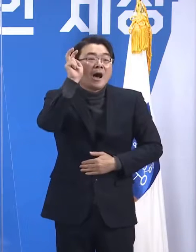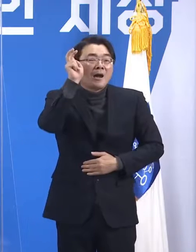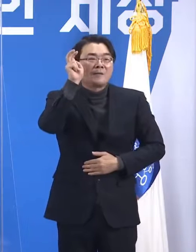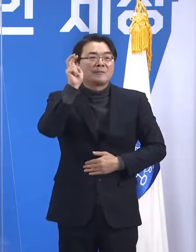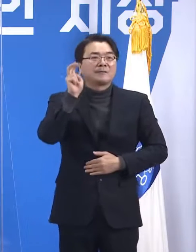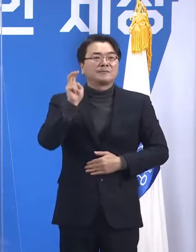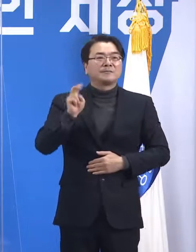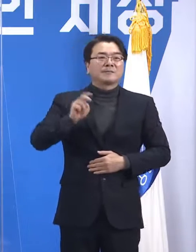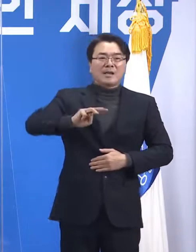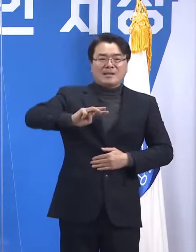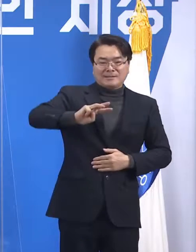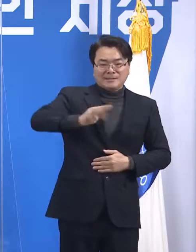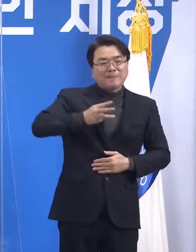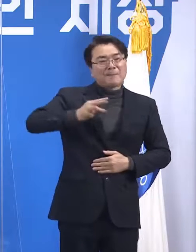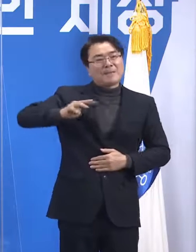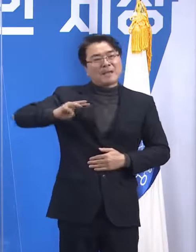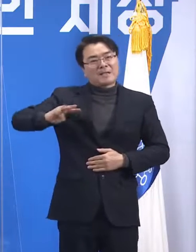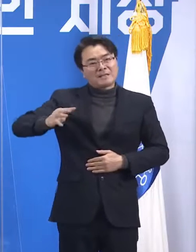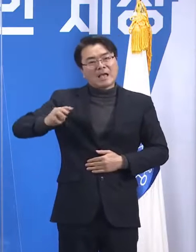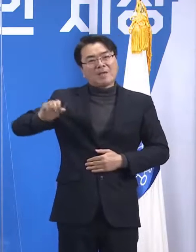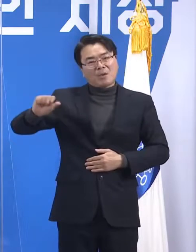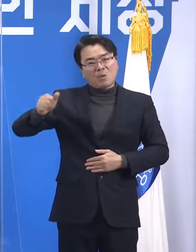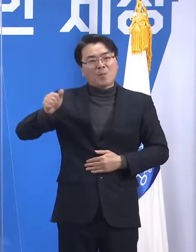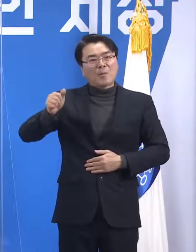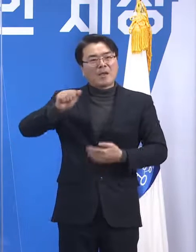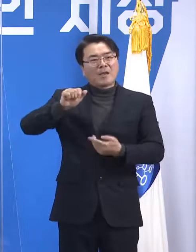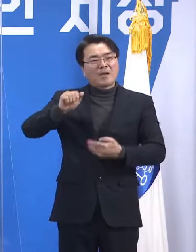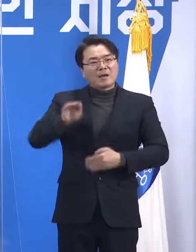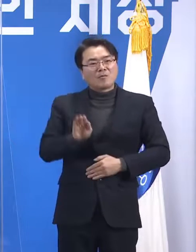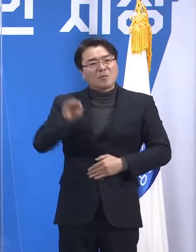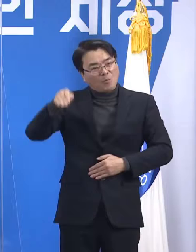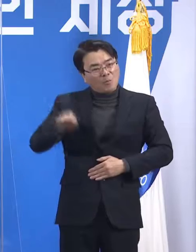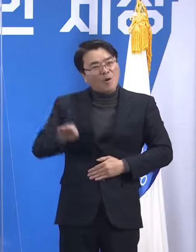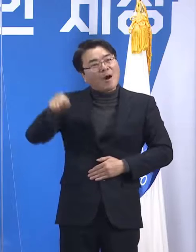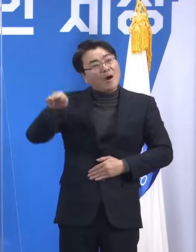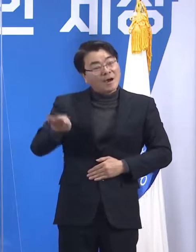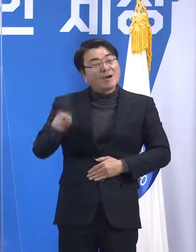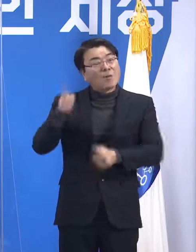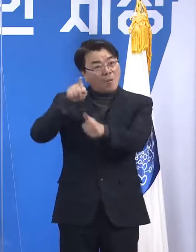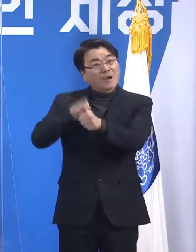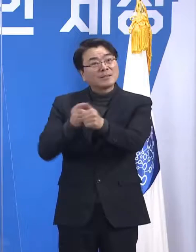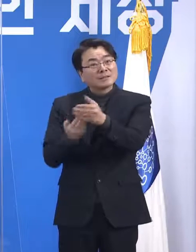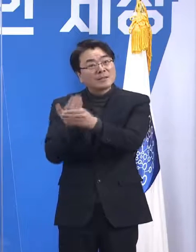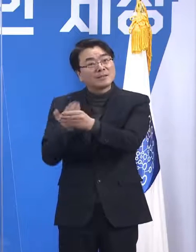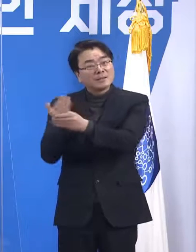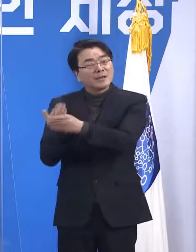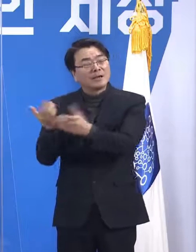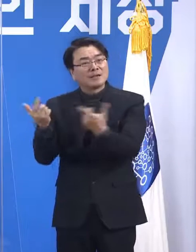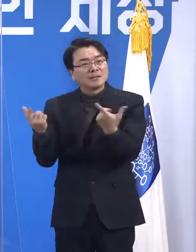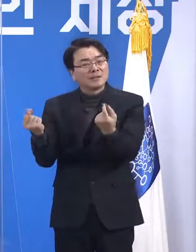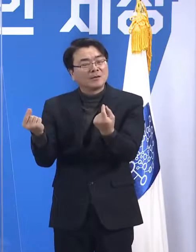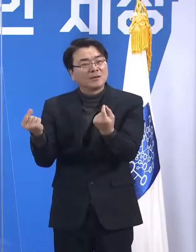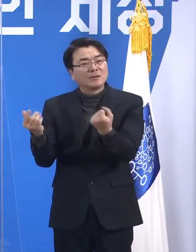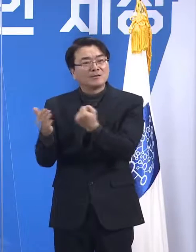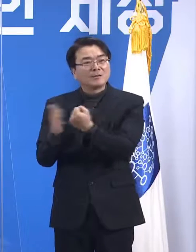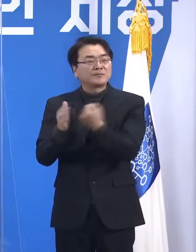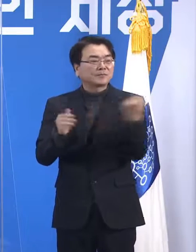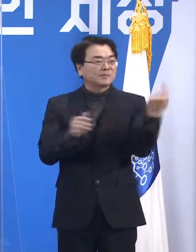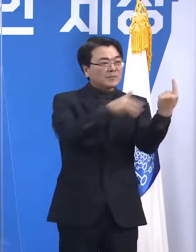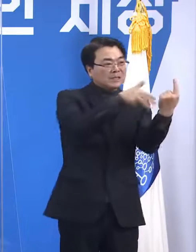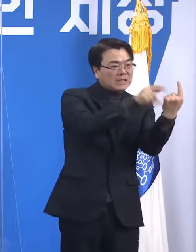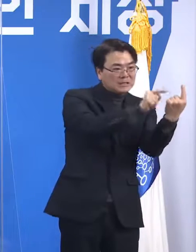3, 4, 500 여기를 왔다 갔다 하면서 저점을 유지할 가능성이 많습니다. 그러다가 1차와 2차 간격